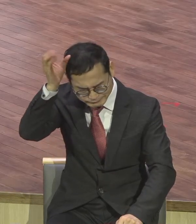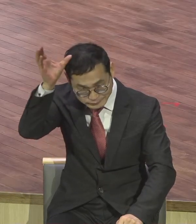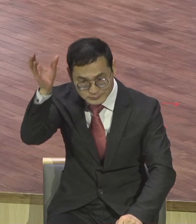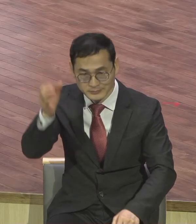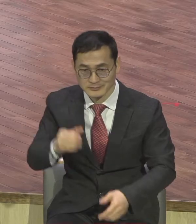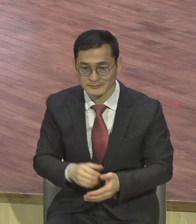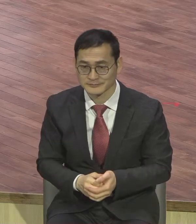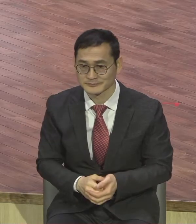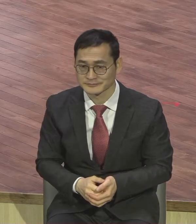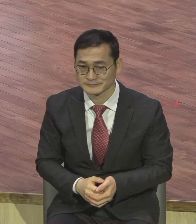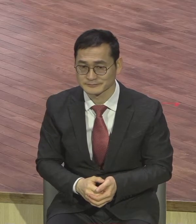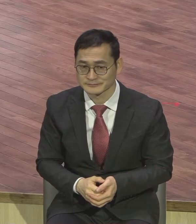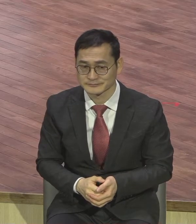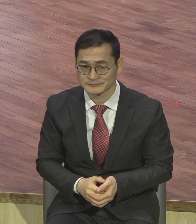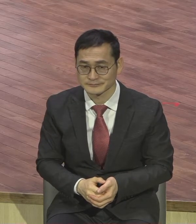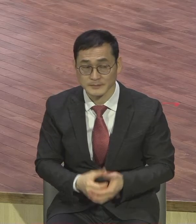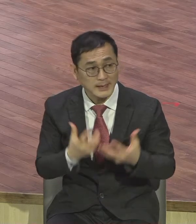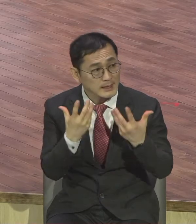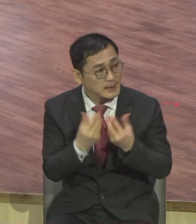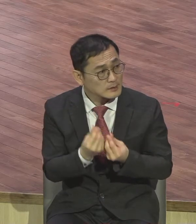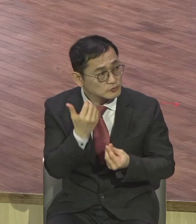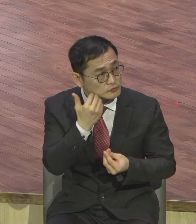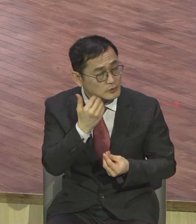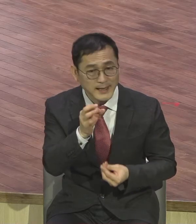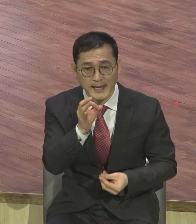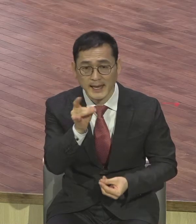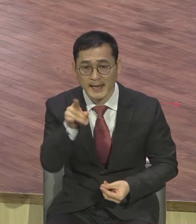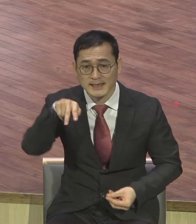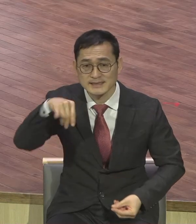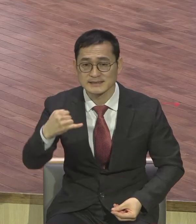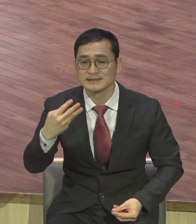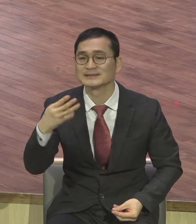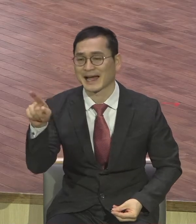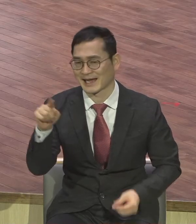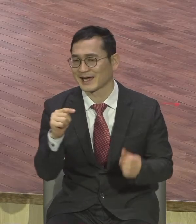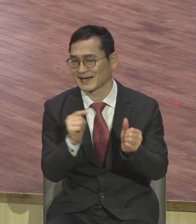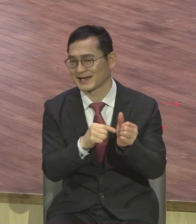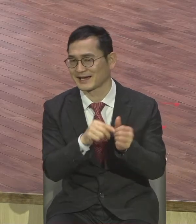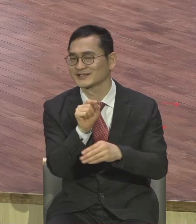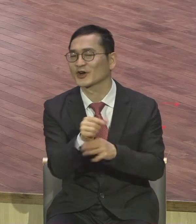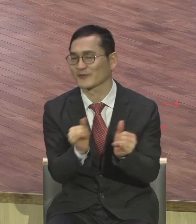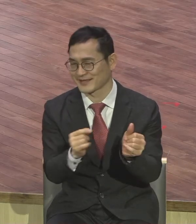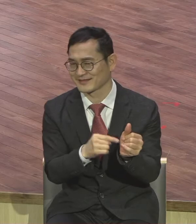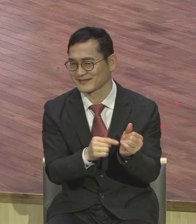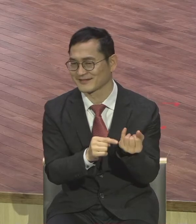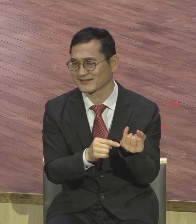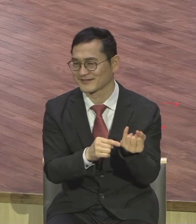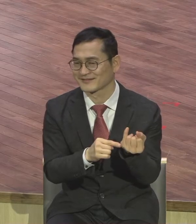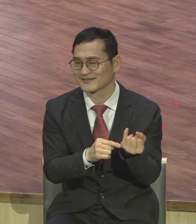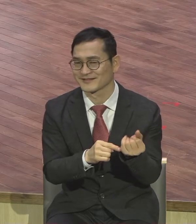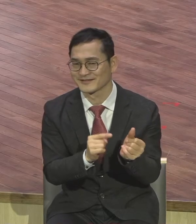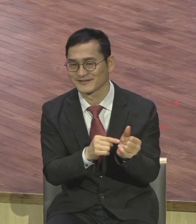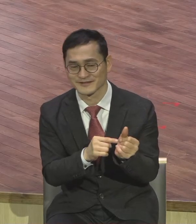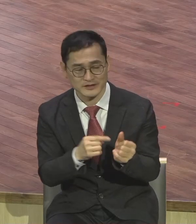그런 역할을 한 대표적인 인물이지요 에스라 학사 학자 그래서 그런데 시간이 흐를수록